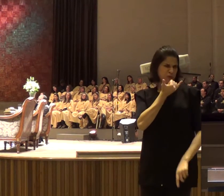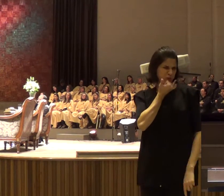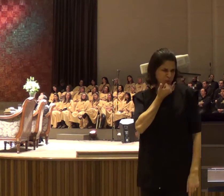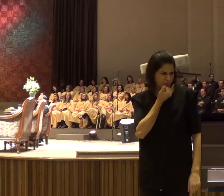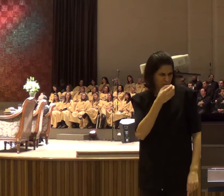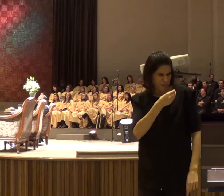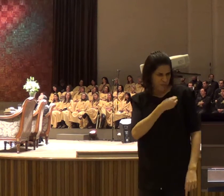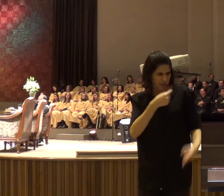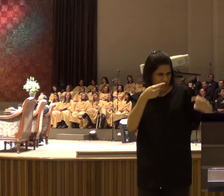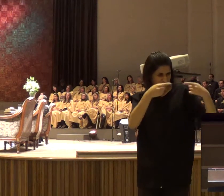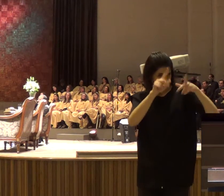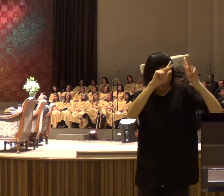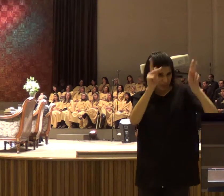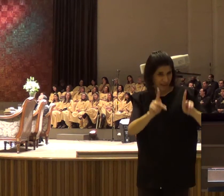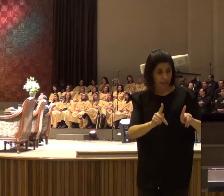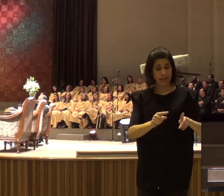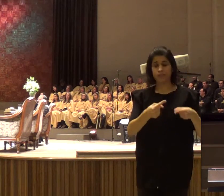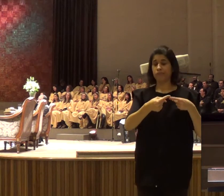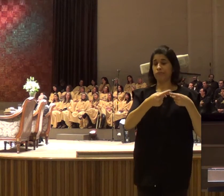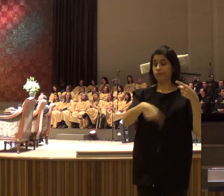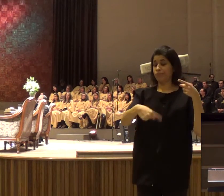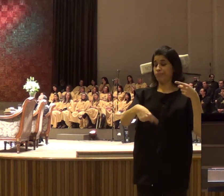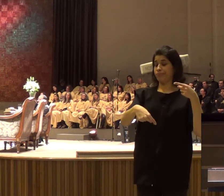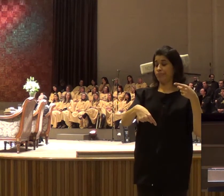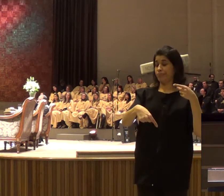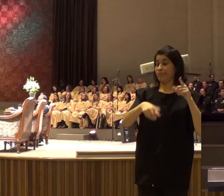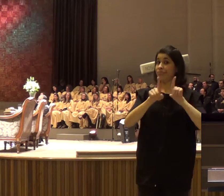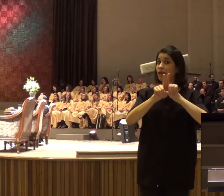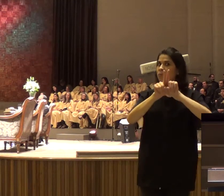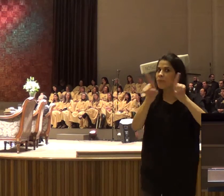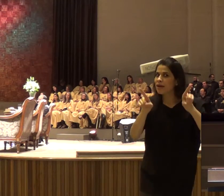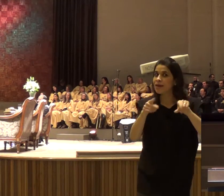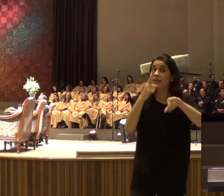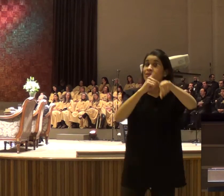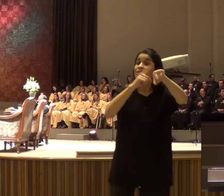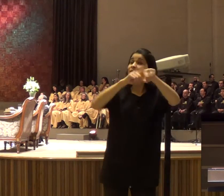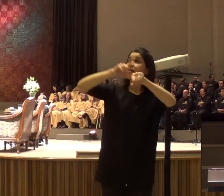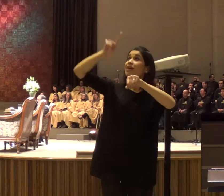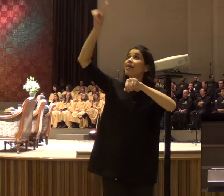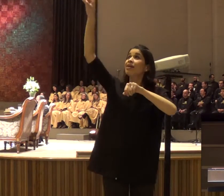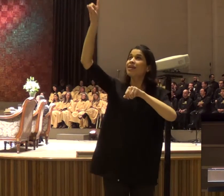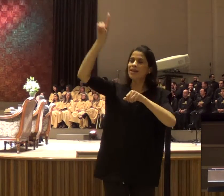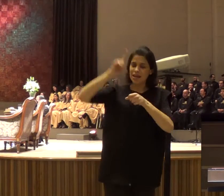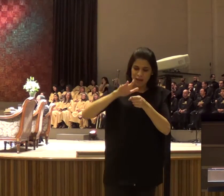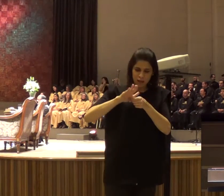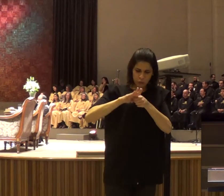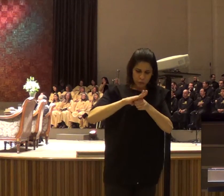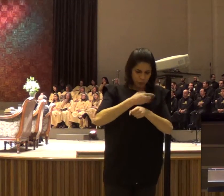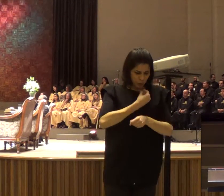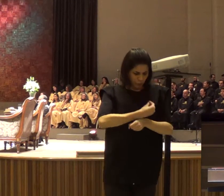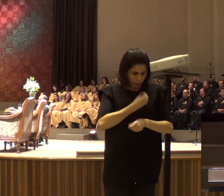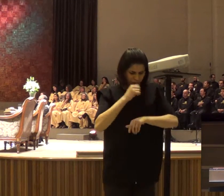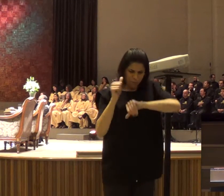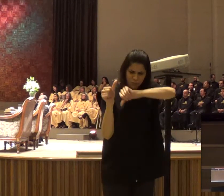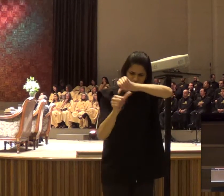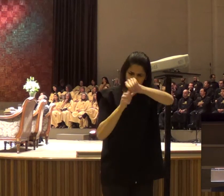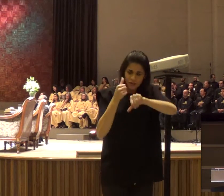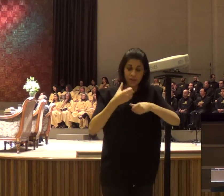mas há momentos, que Deus revigora a nossa alma, e a paz vem ao nosso coração, independentemente, das coisas que estão acontecendo,